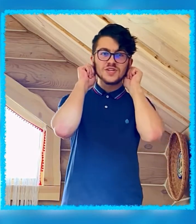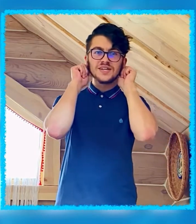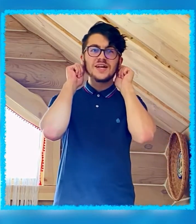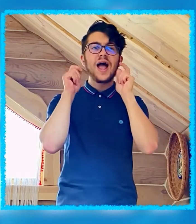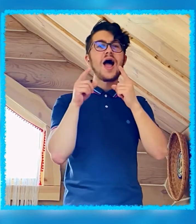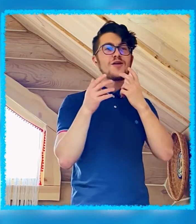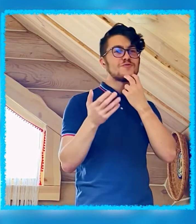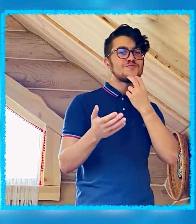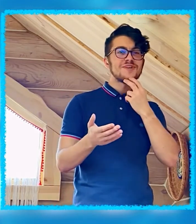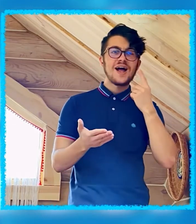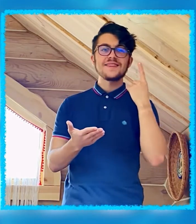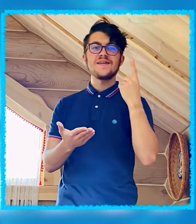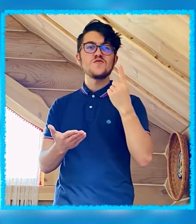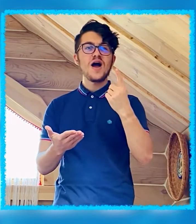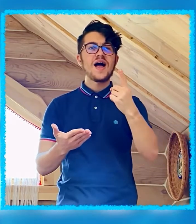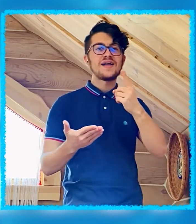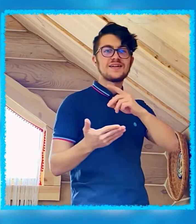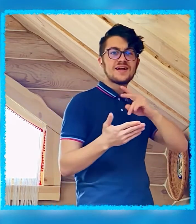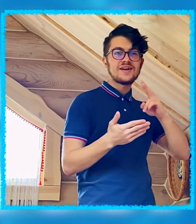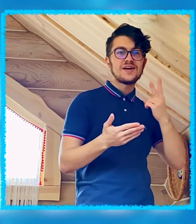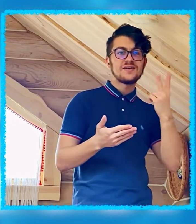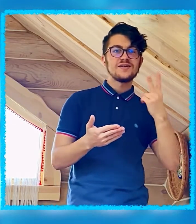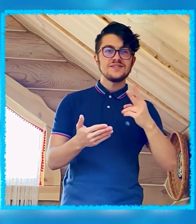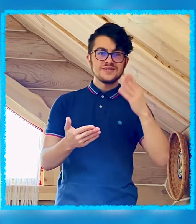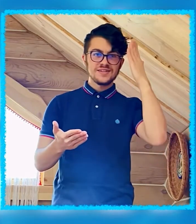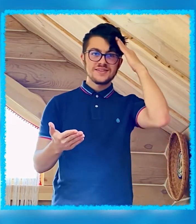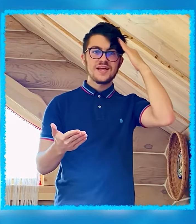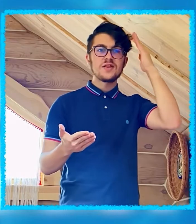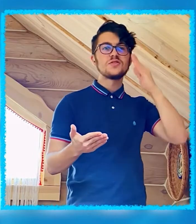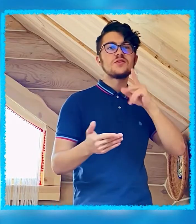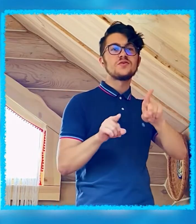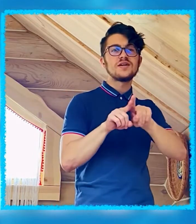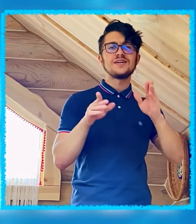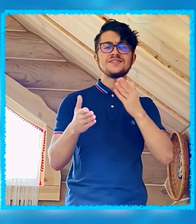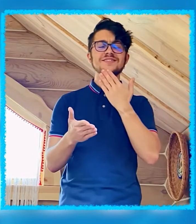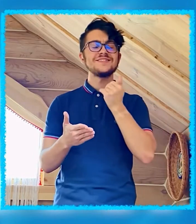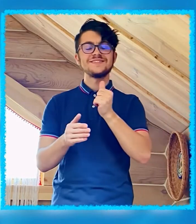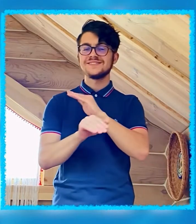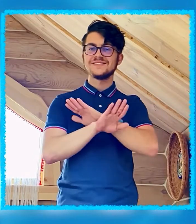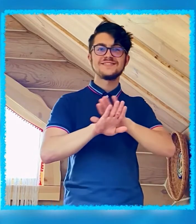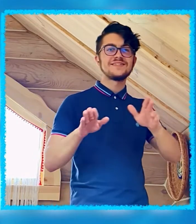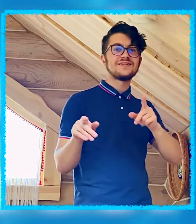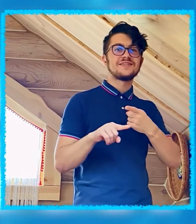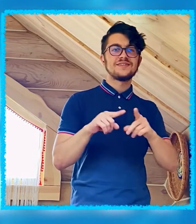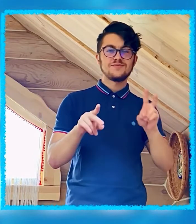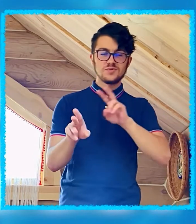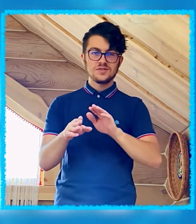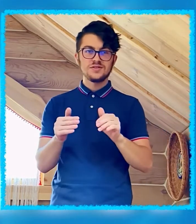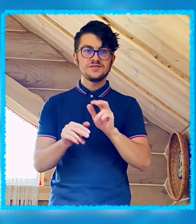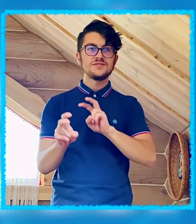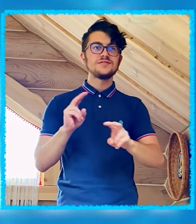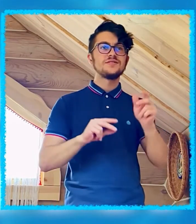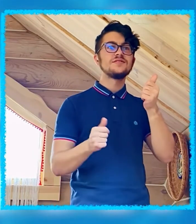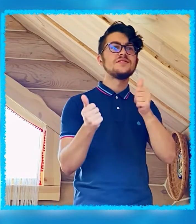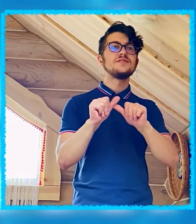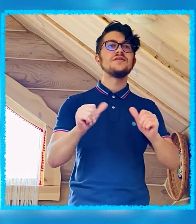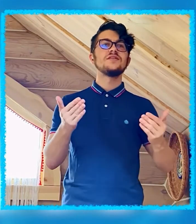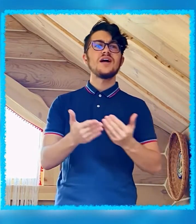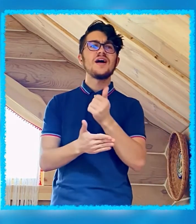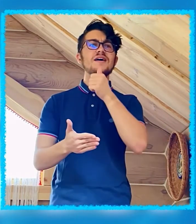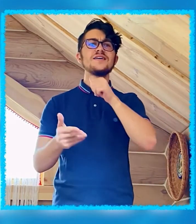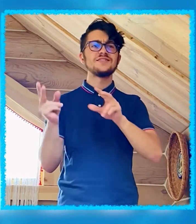улыбка до ушей Юмор одного от второго интеллект Но такого краша нет И я продолжаю краш-тест